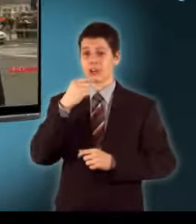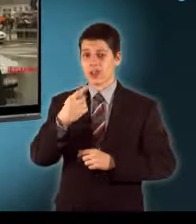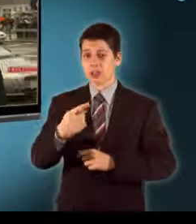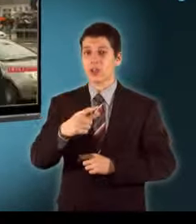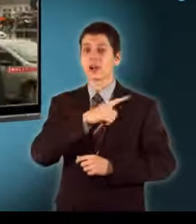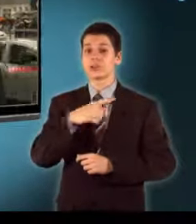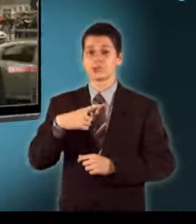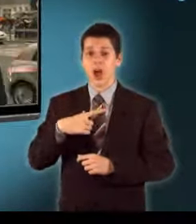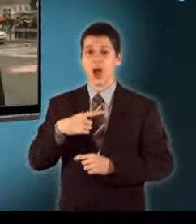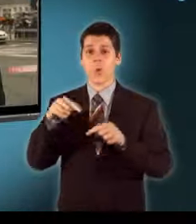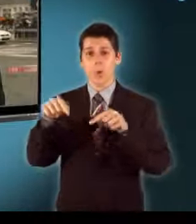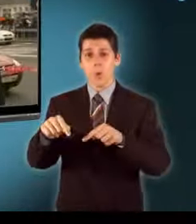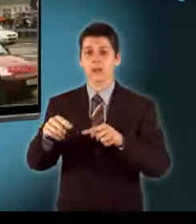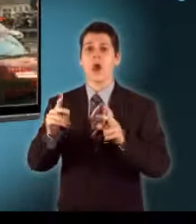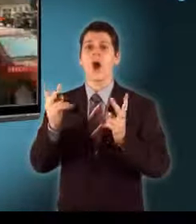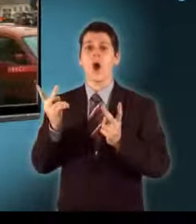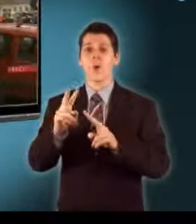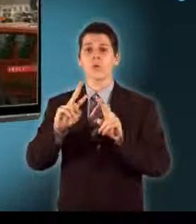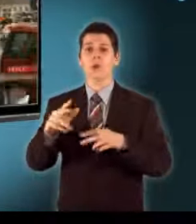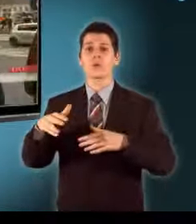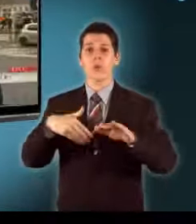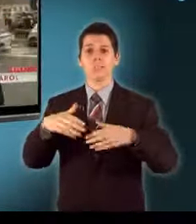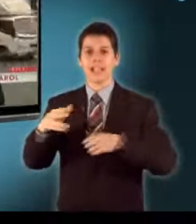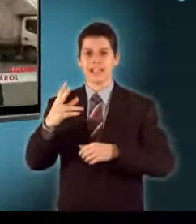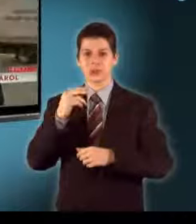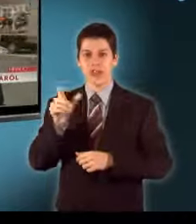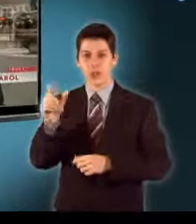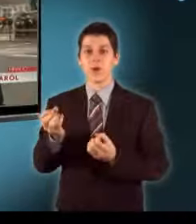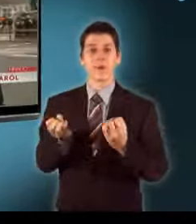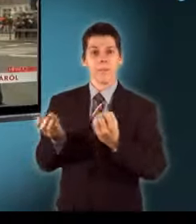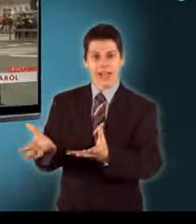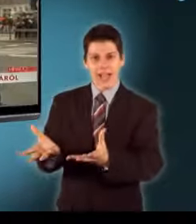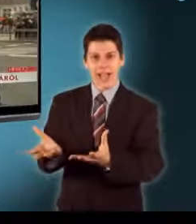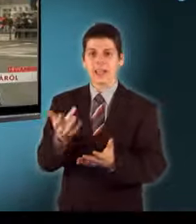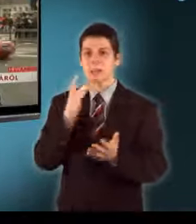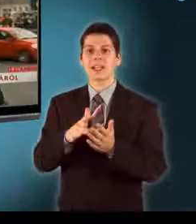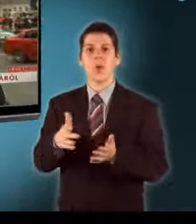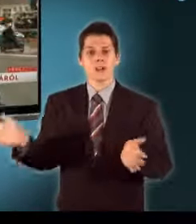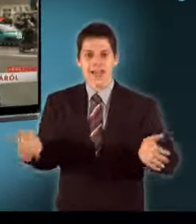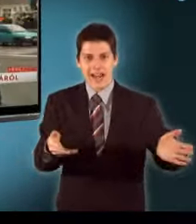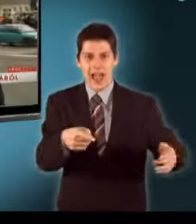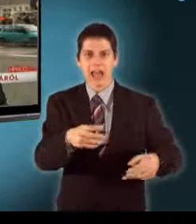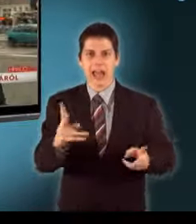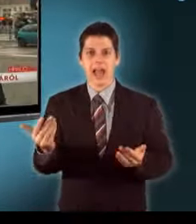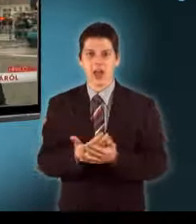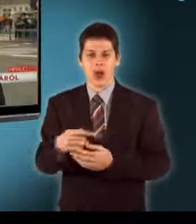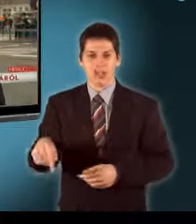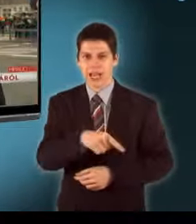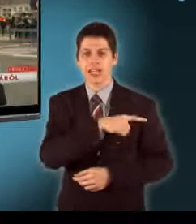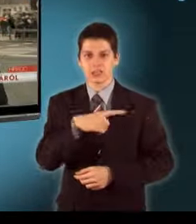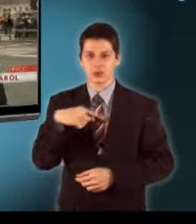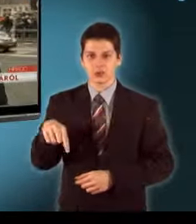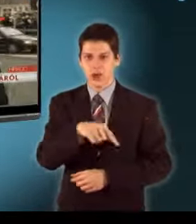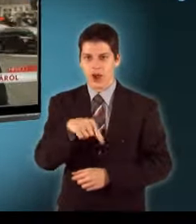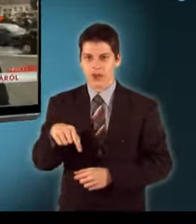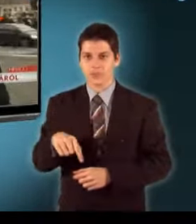ott és csak akkor Ahol az ott lévő közlekedési rendőr ezt megengedi Vagyis oda tereli az autóst a buszsávba